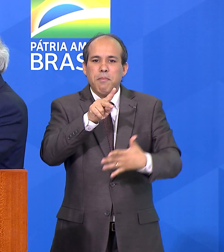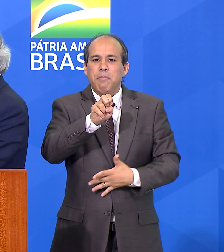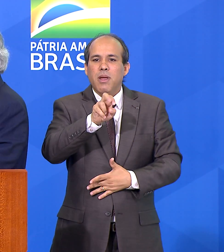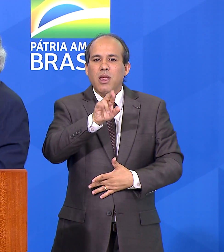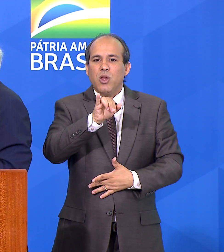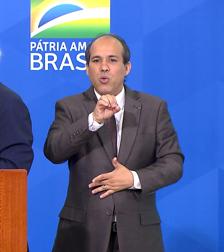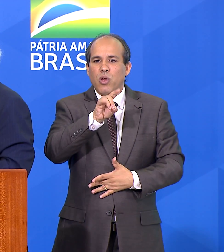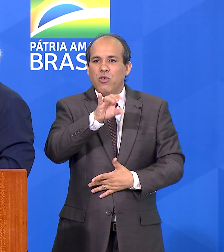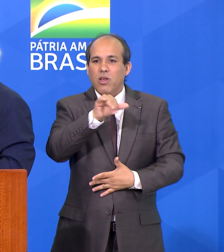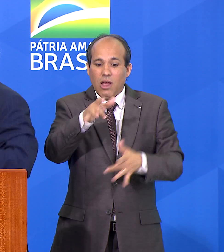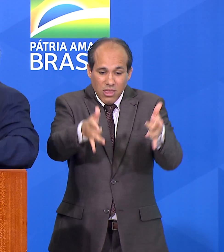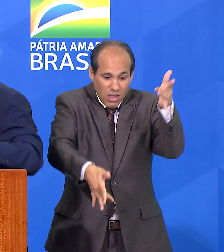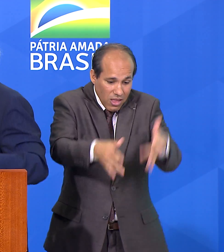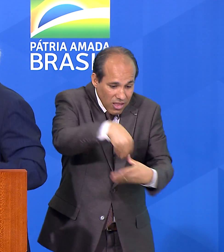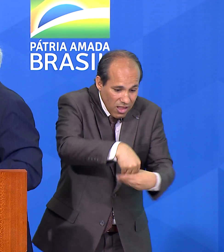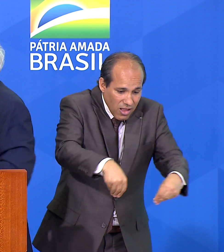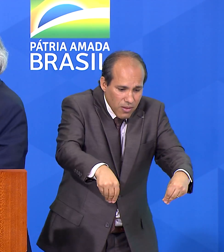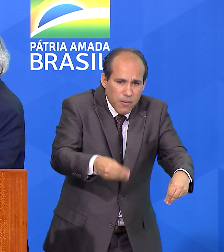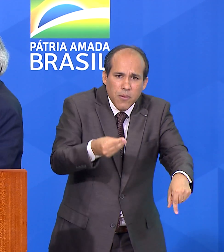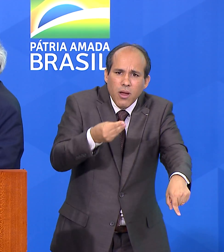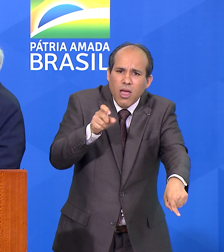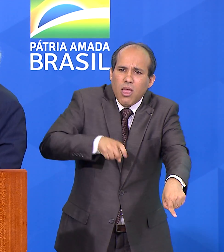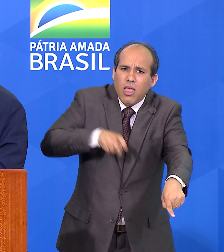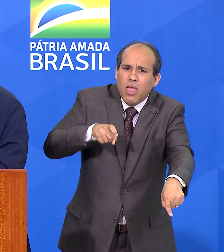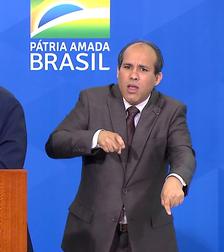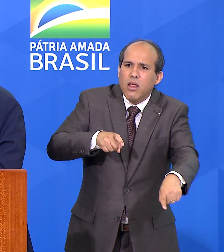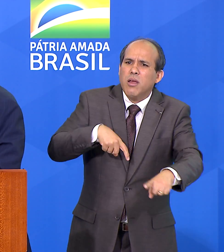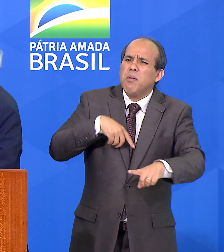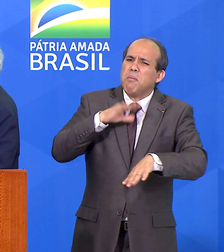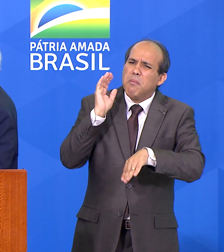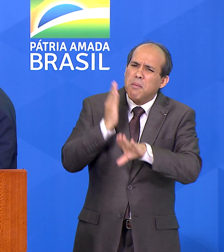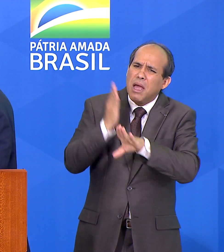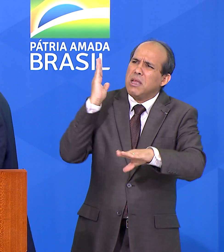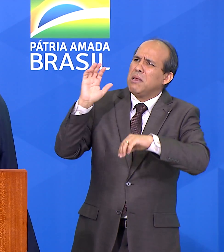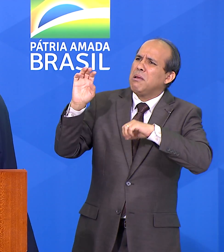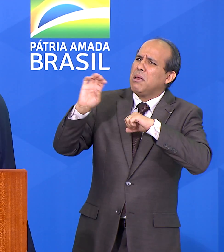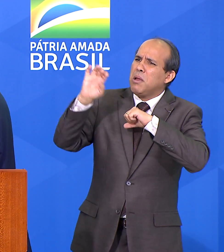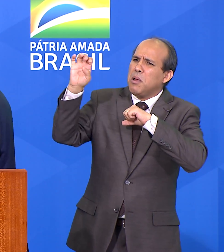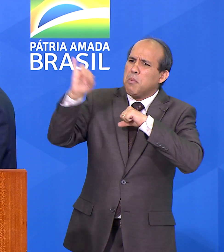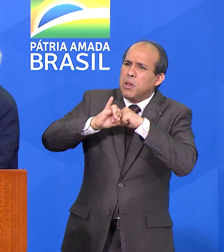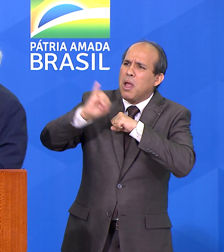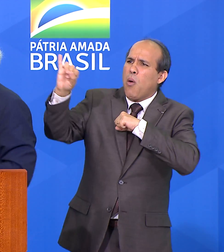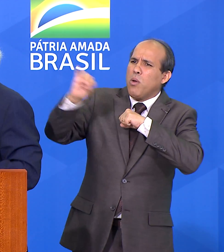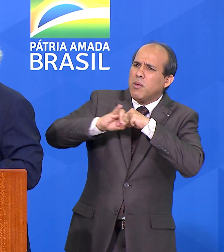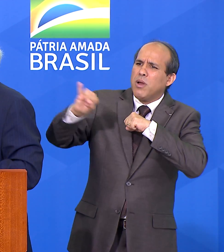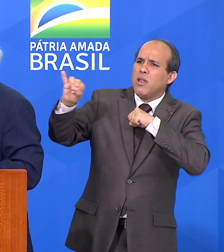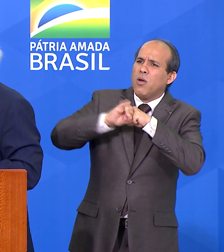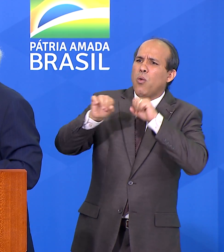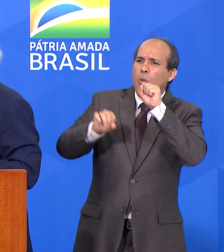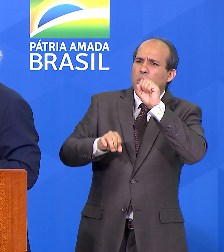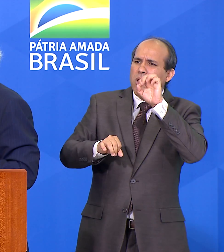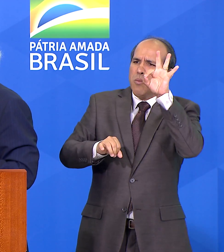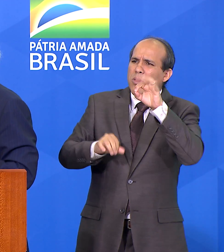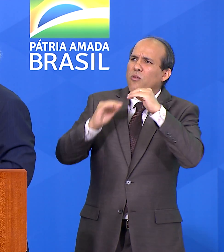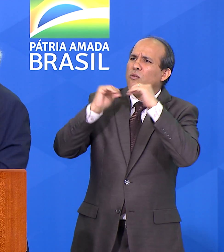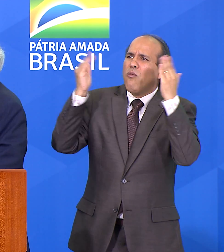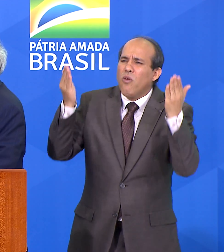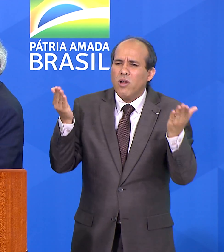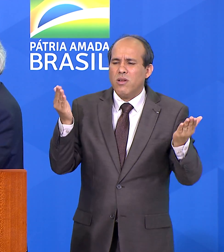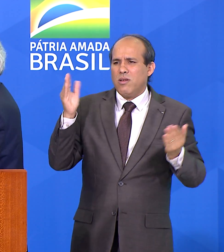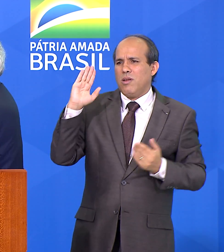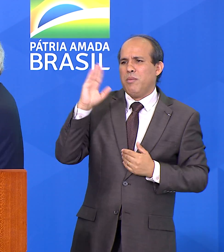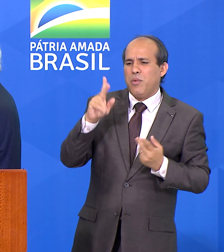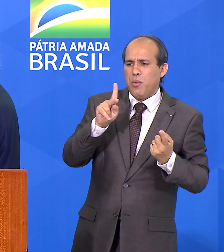toda aí disponível, toda no Brasil, e o Brasil tem que importar 80% dos combustíveis clássicos. Quer dizer,